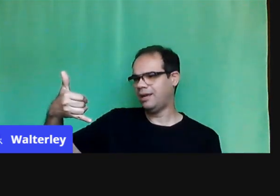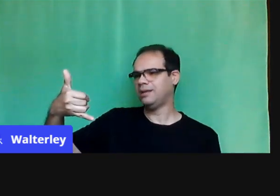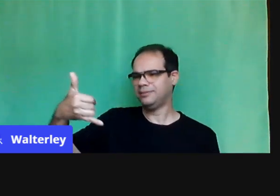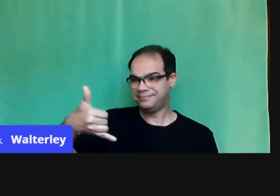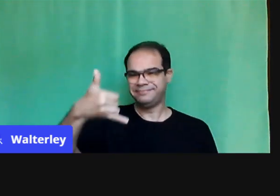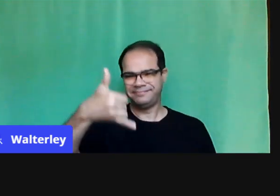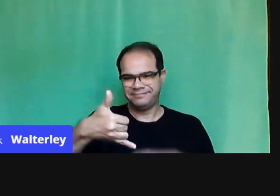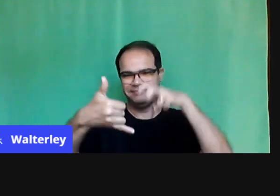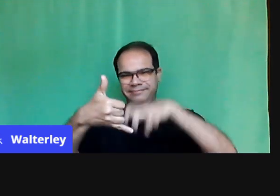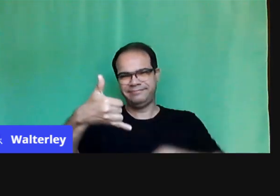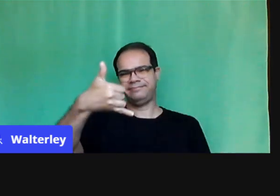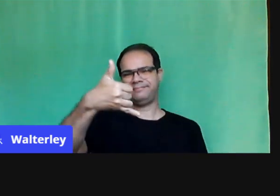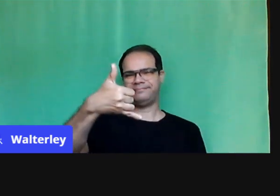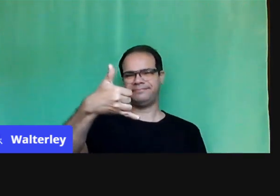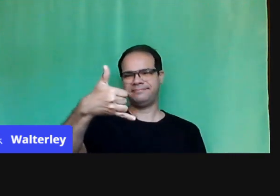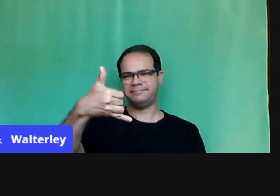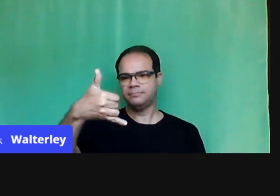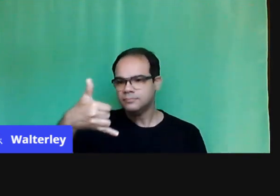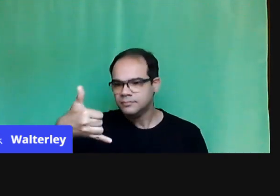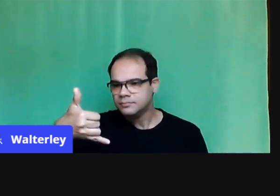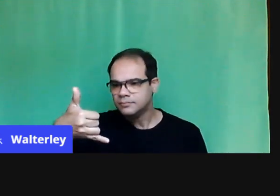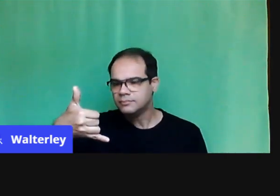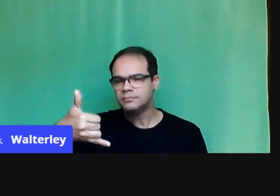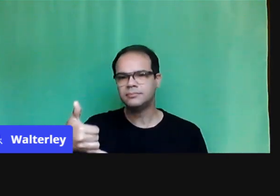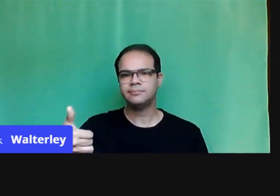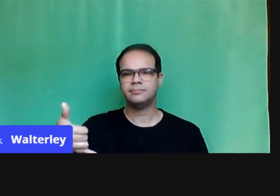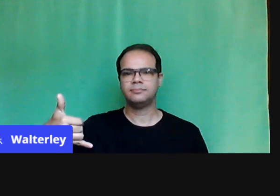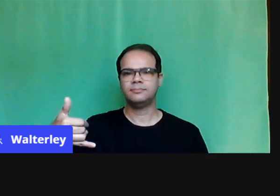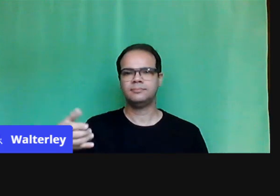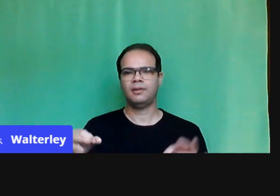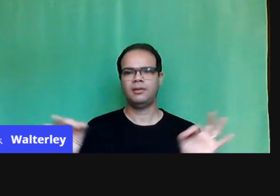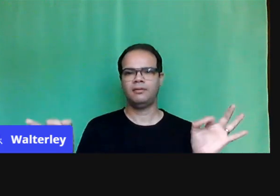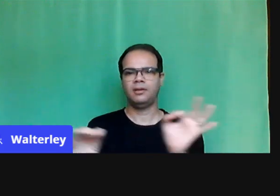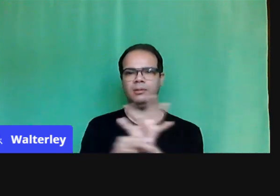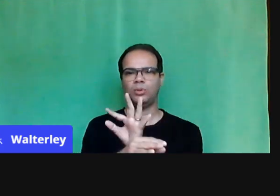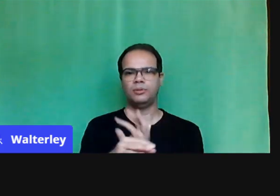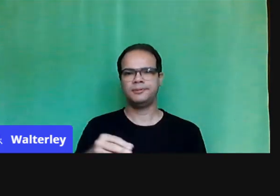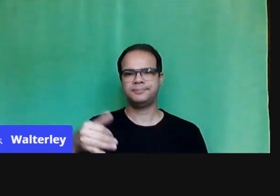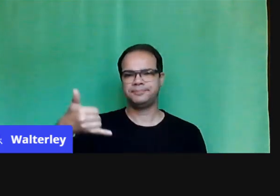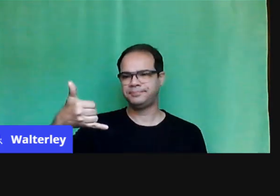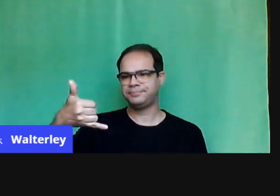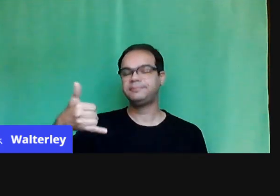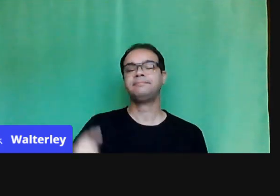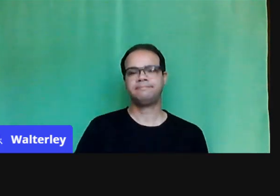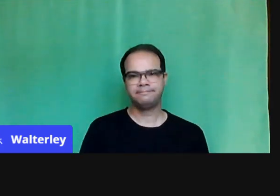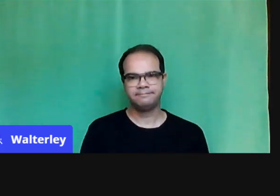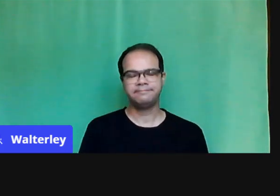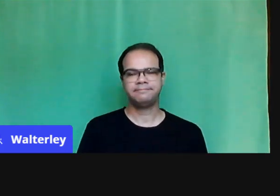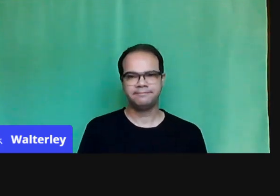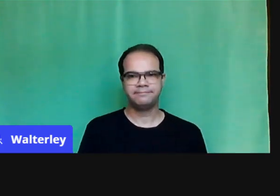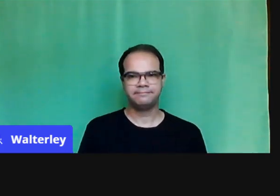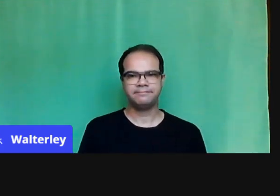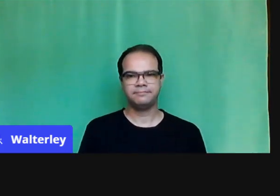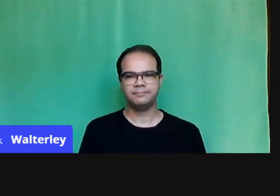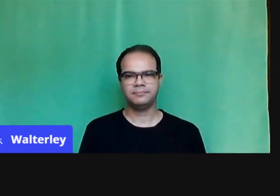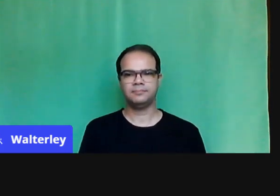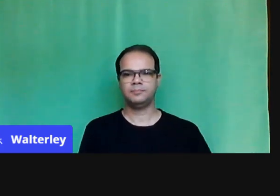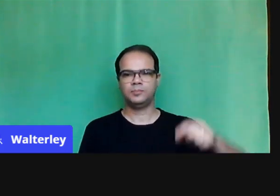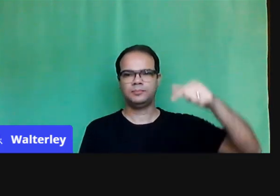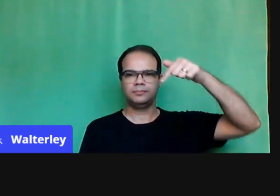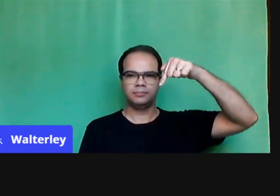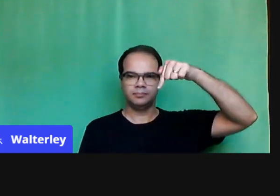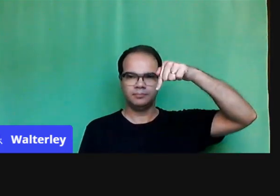acabou, tchau, não tenho mais. Acabou o meu pacote de dados do mês. 79% dos alunos das redes públicas